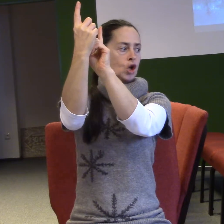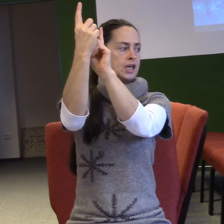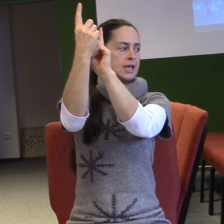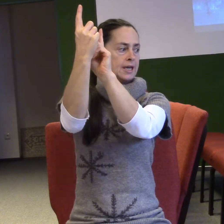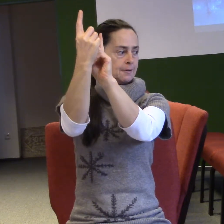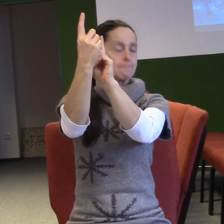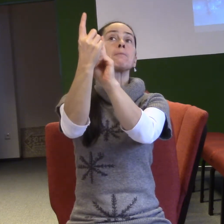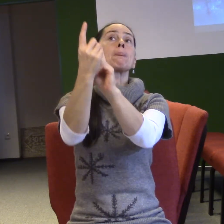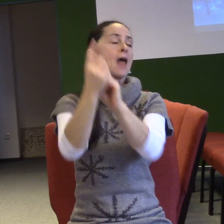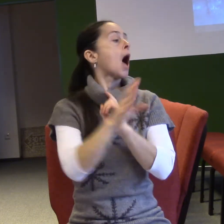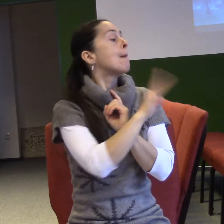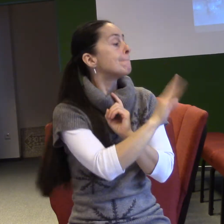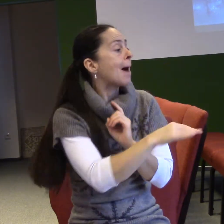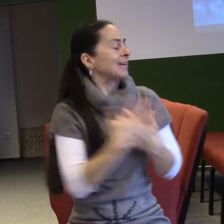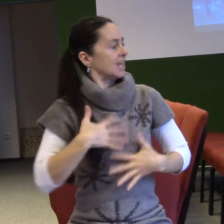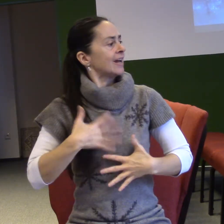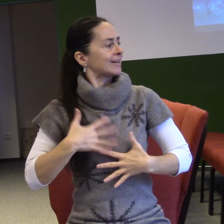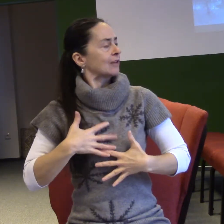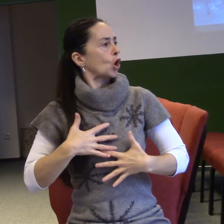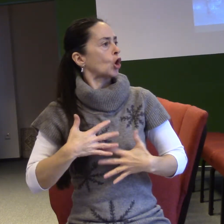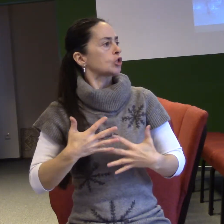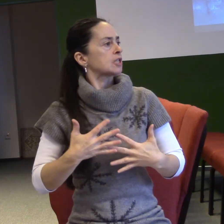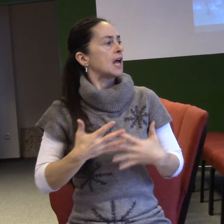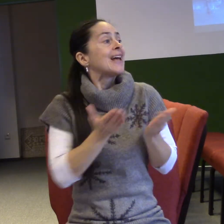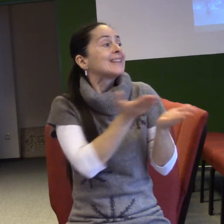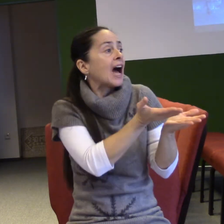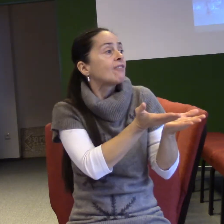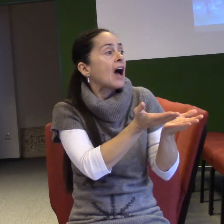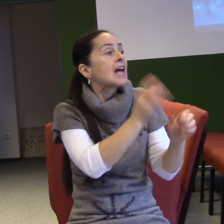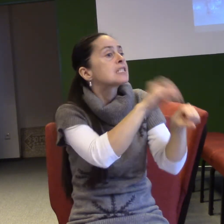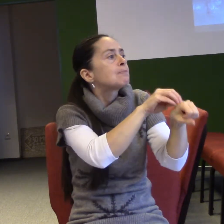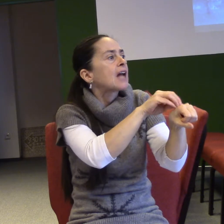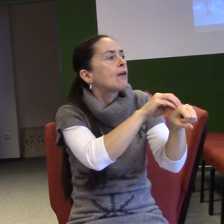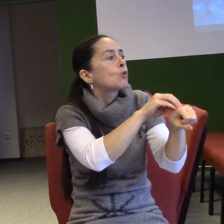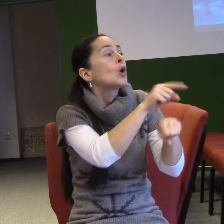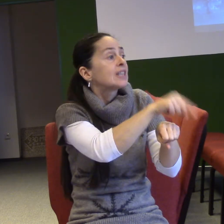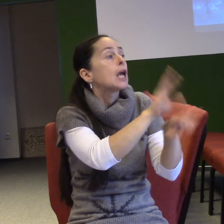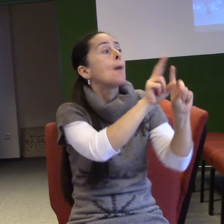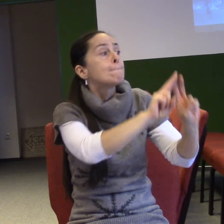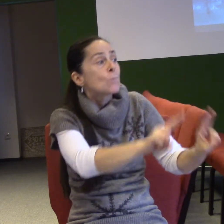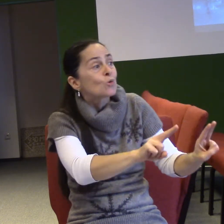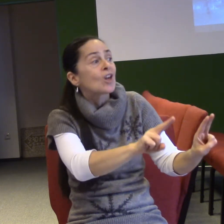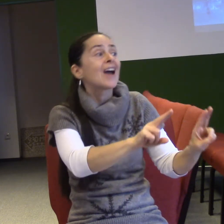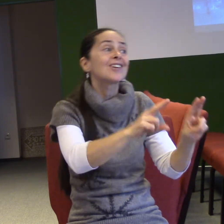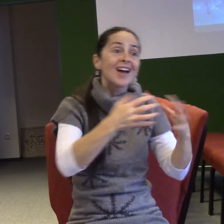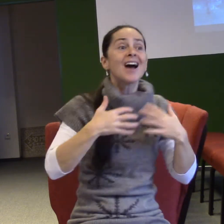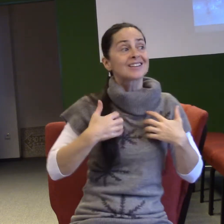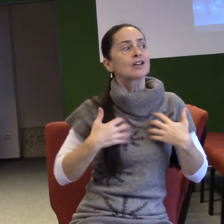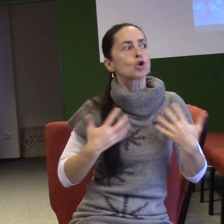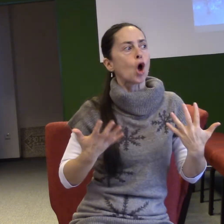radoval. Přináší mu nějakou zprávu a říká, ty můžeš mít radost. A za pátok mu říká, ale